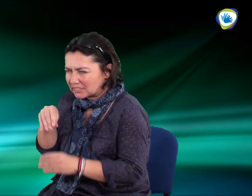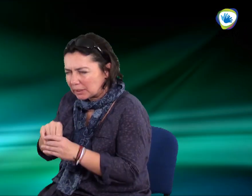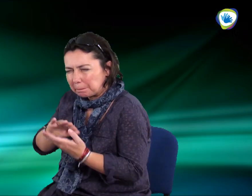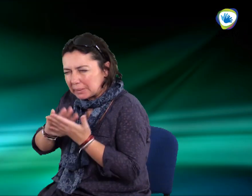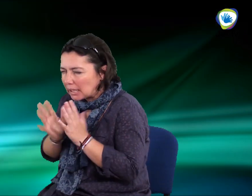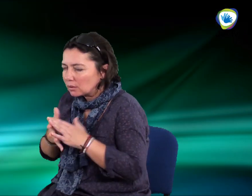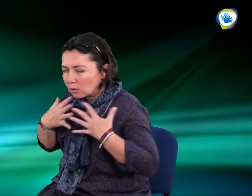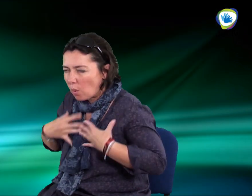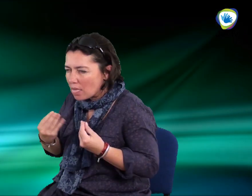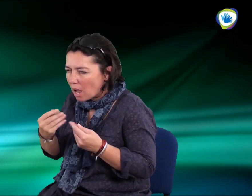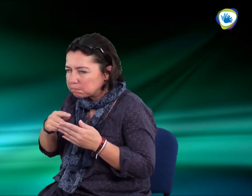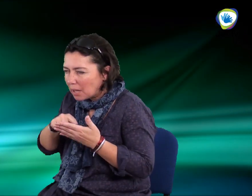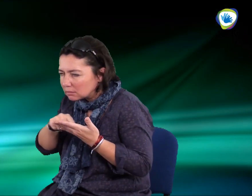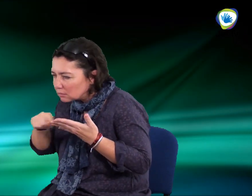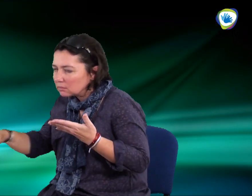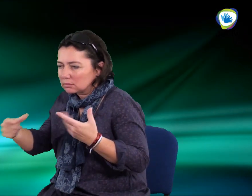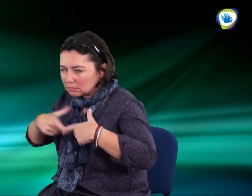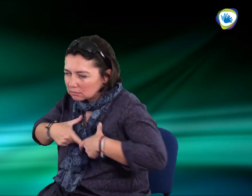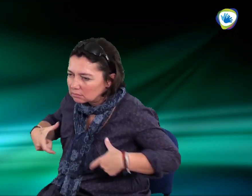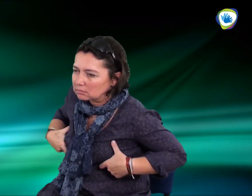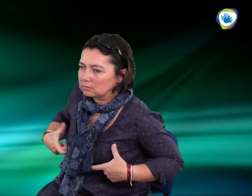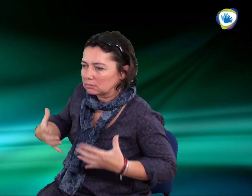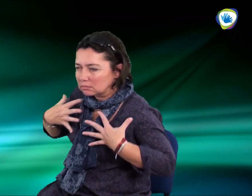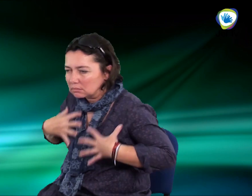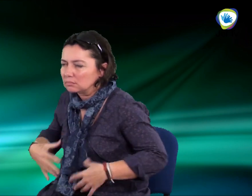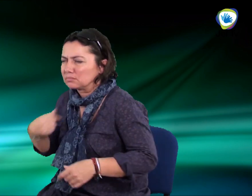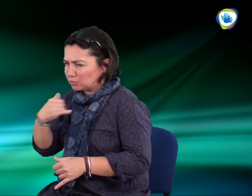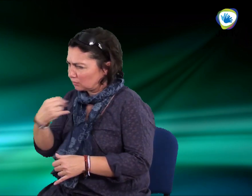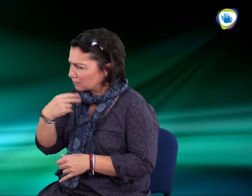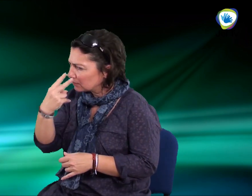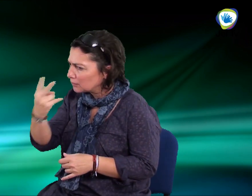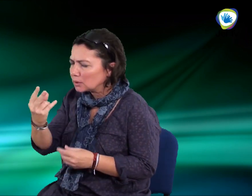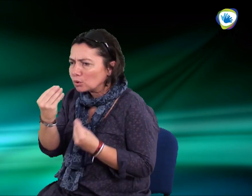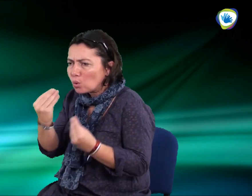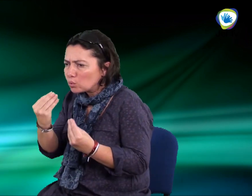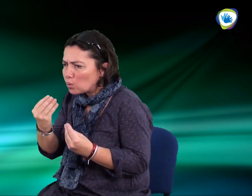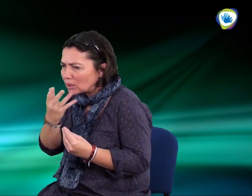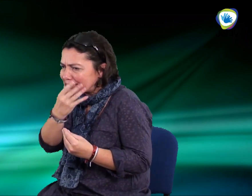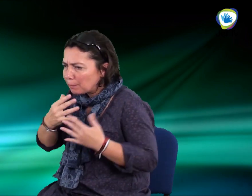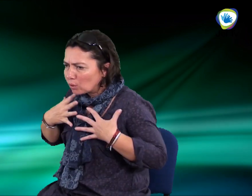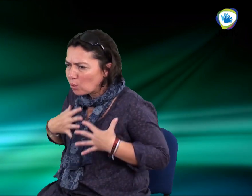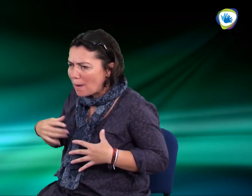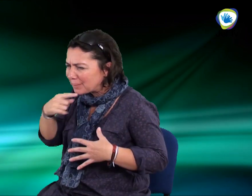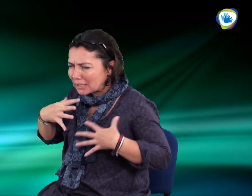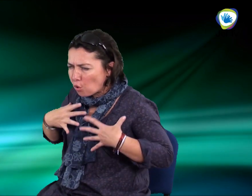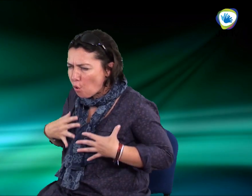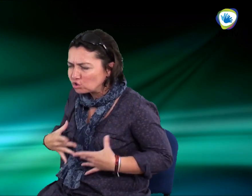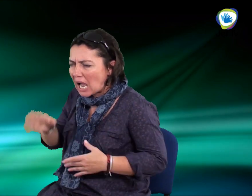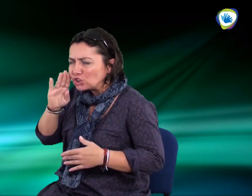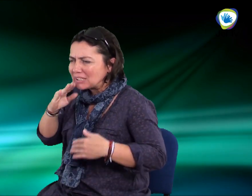Nagyon sok honnan részt vettél bikiniben, stb. stb. Volt egy különleges pirus estei